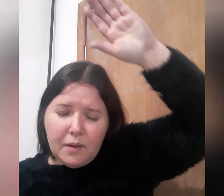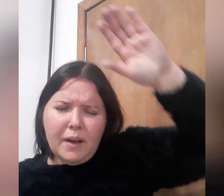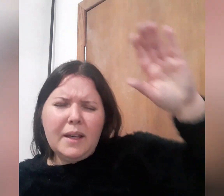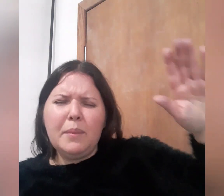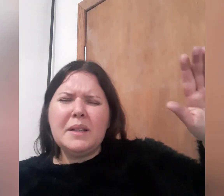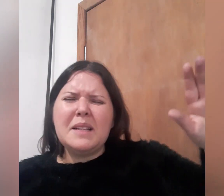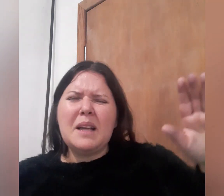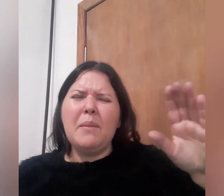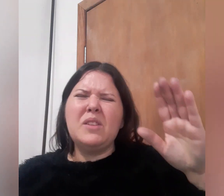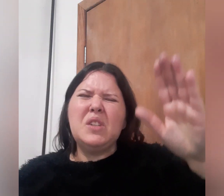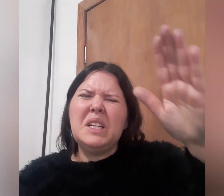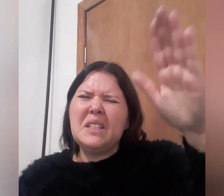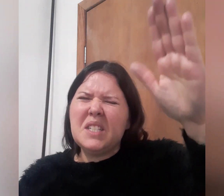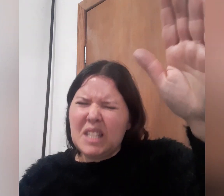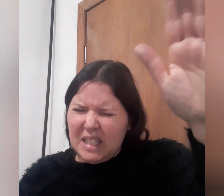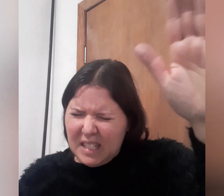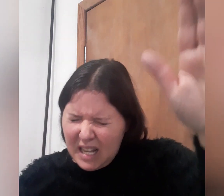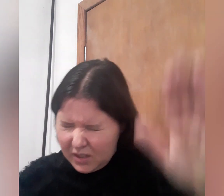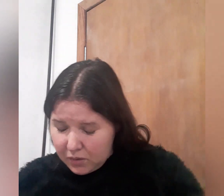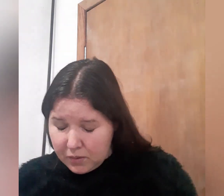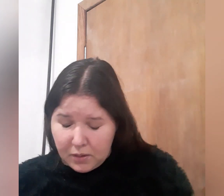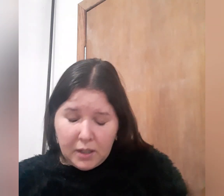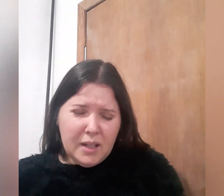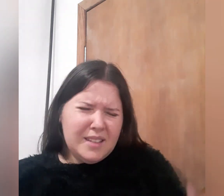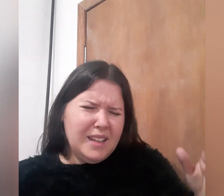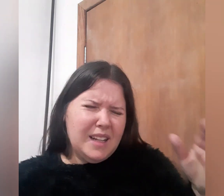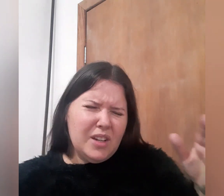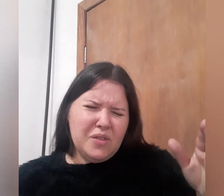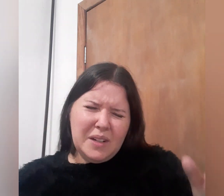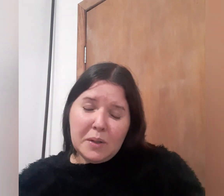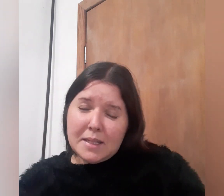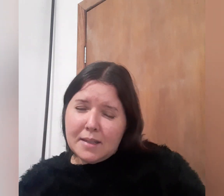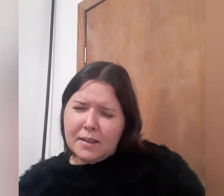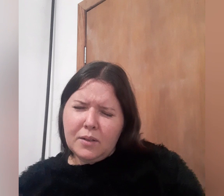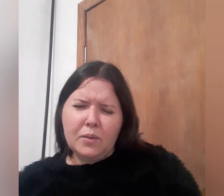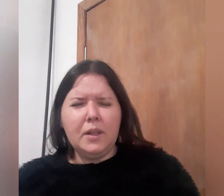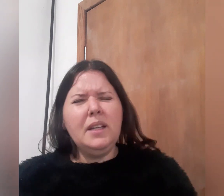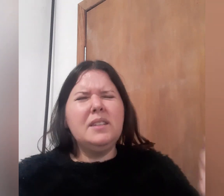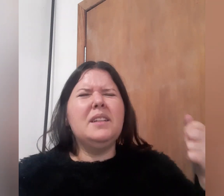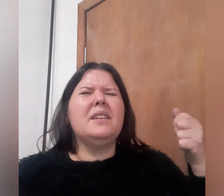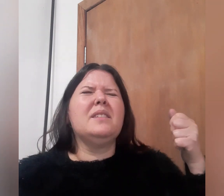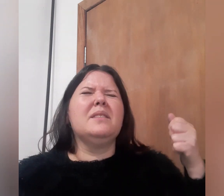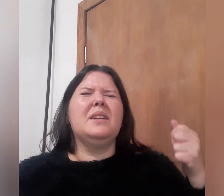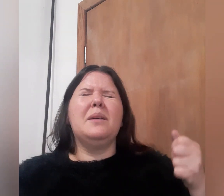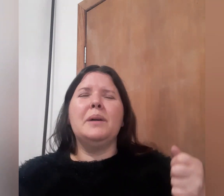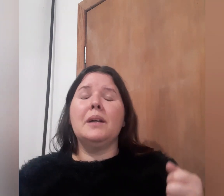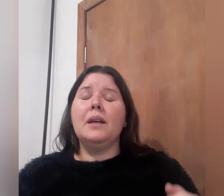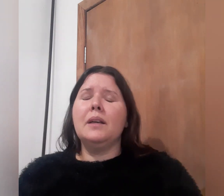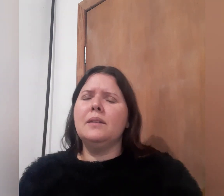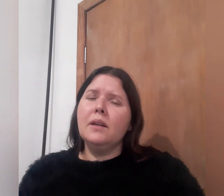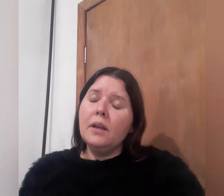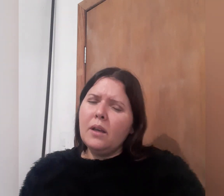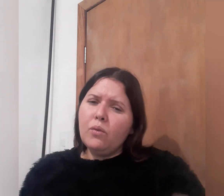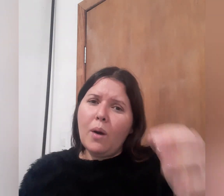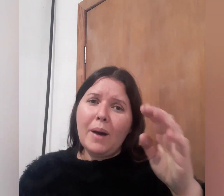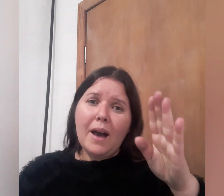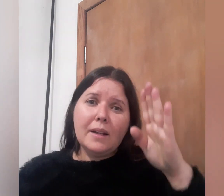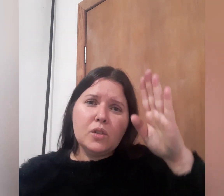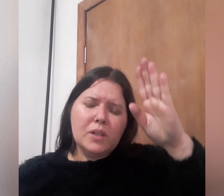vai quebrando as armadilhas de Satanás. Satanás falou assim, eu vou amarrar esta